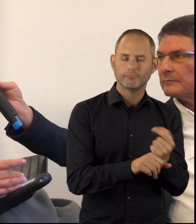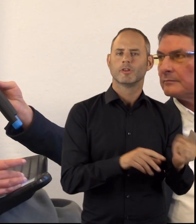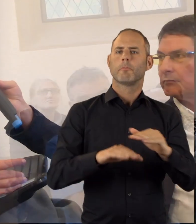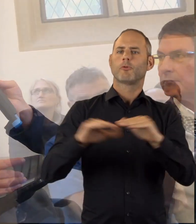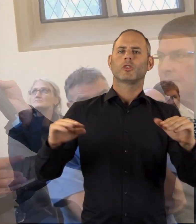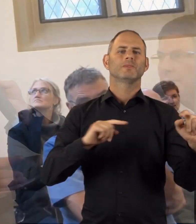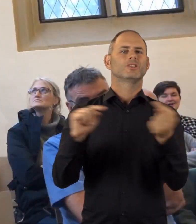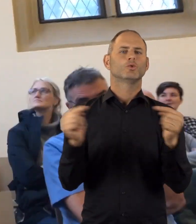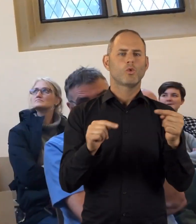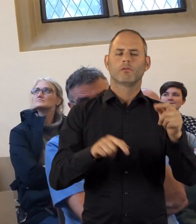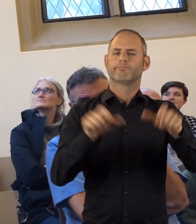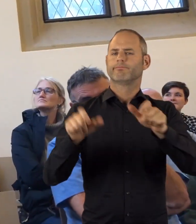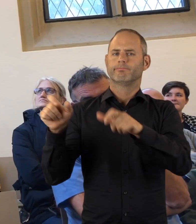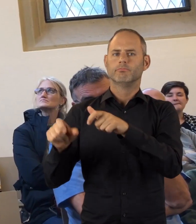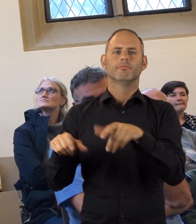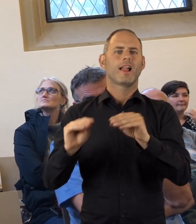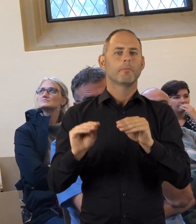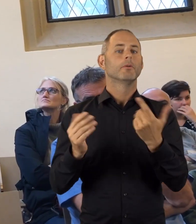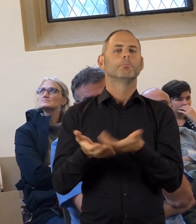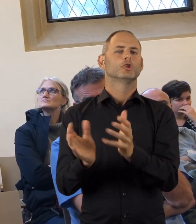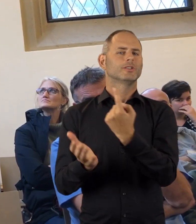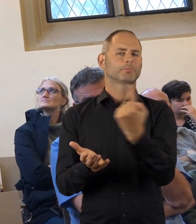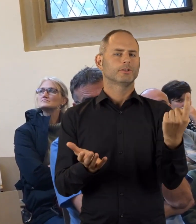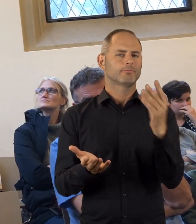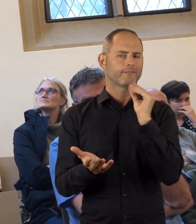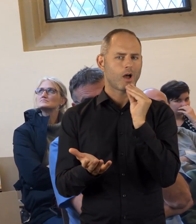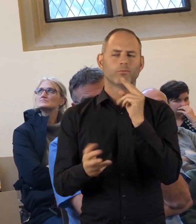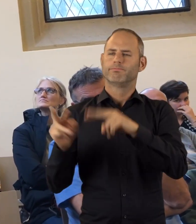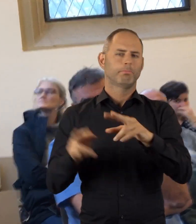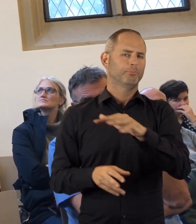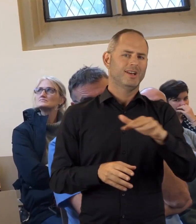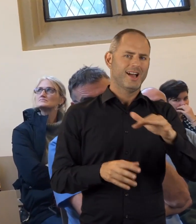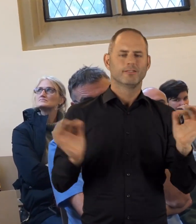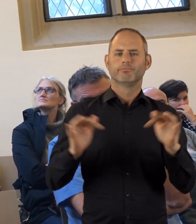Podiumsdiskussion mit Budgetnehmerinnen und Nehmern aus verschiedenen Bereichen den Kern der Veranstaltung.